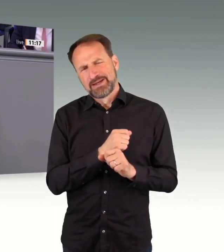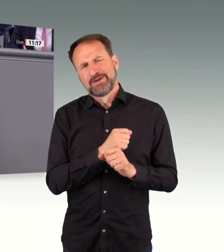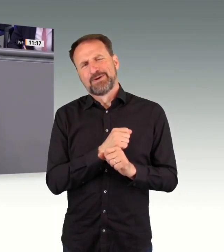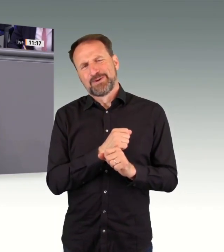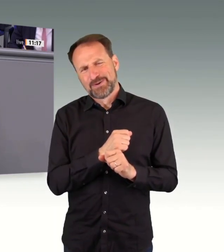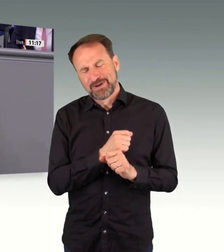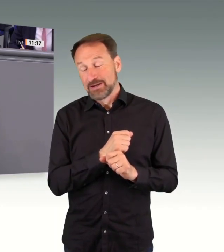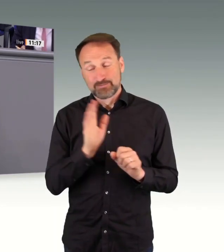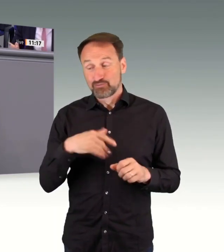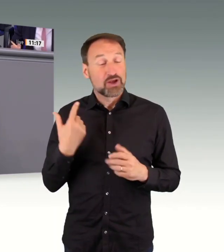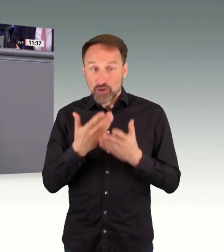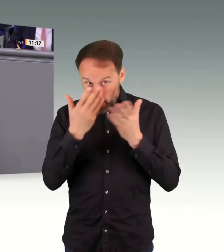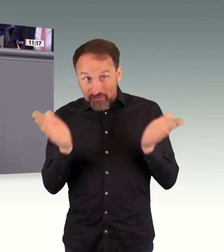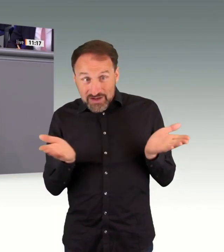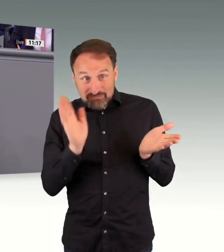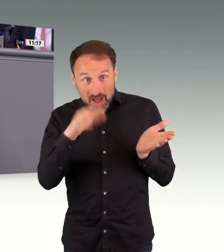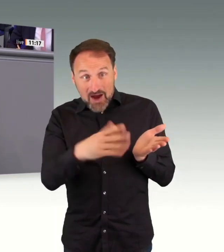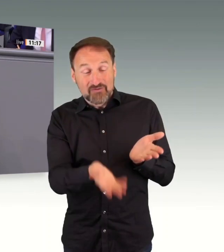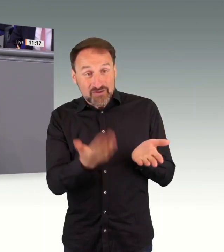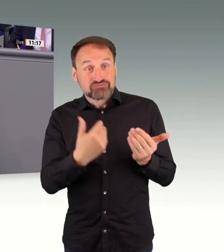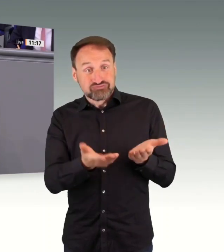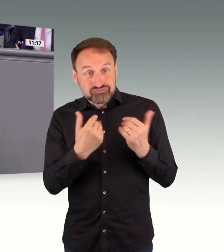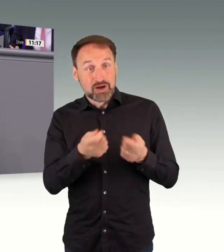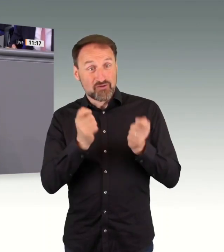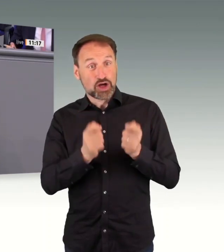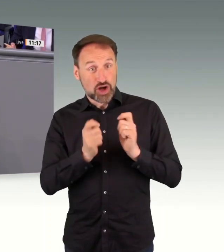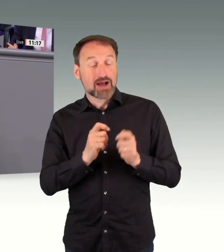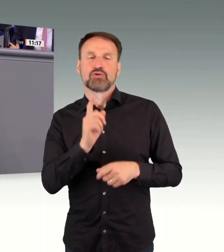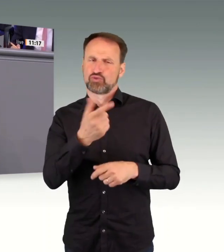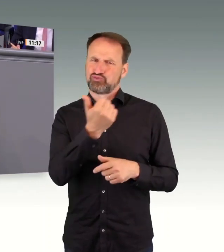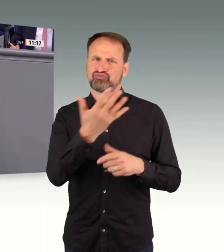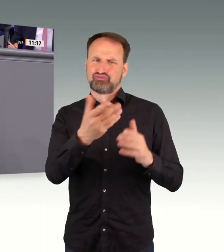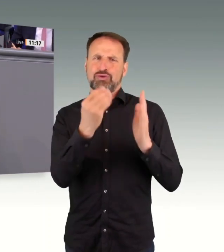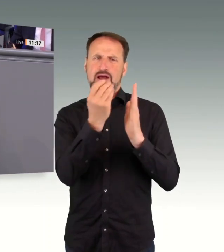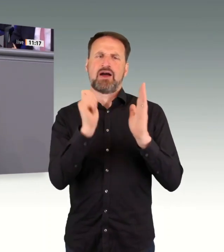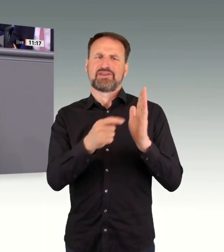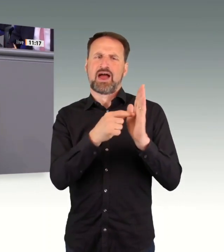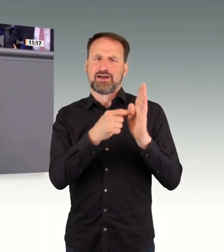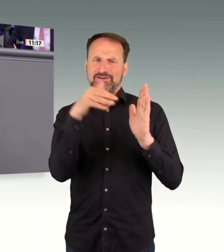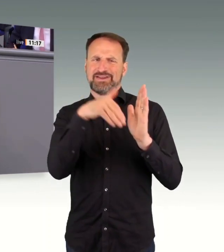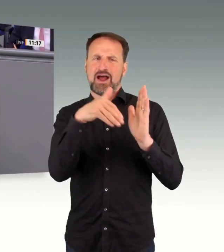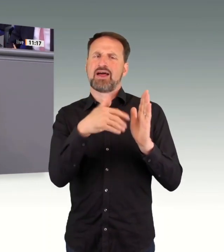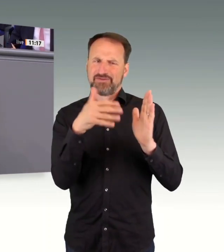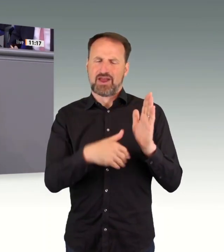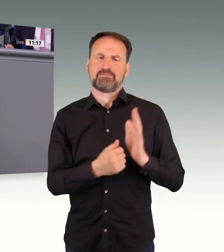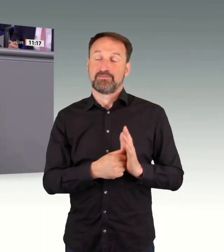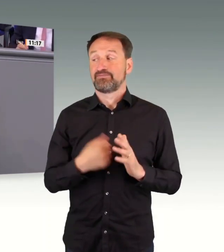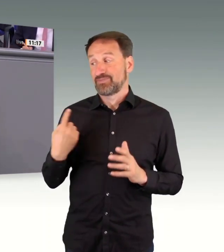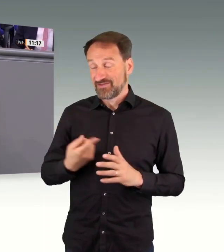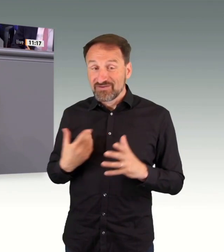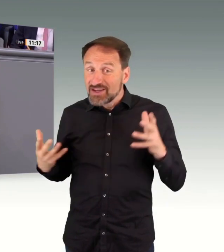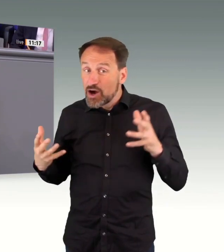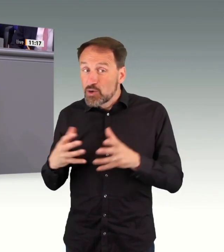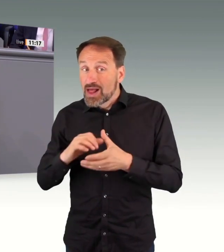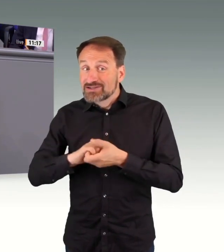Vorschläge gerne ein. Immerhin steht in dem Antrag ja einiges drin. Diese Koalition arbeitet mit Hochdruck daran.